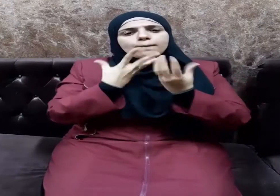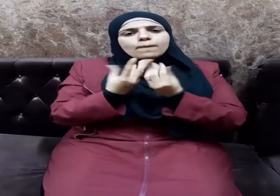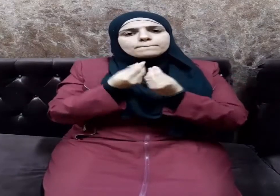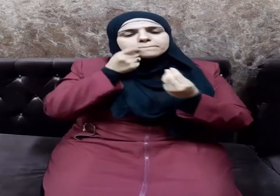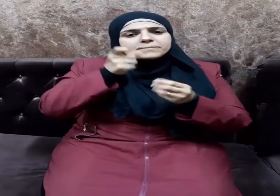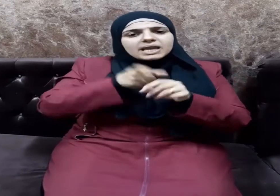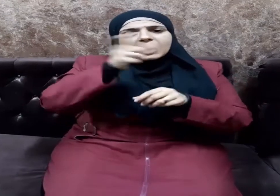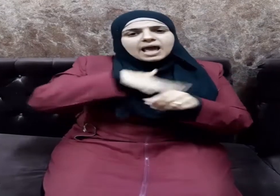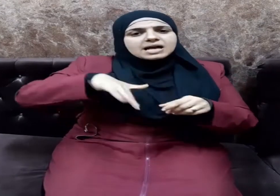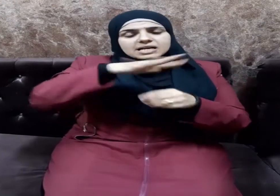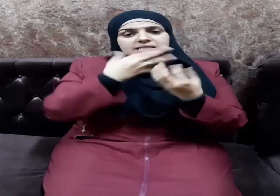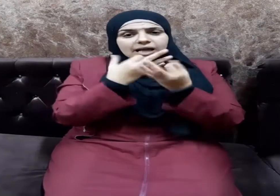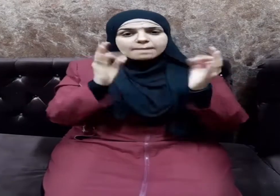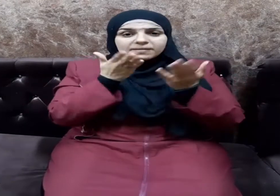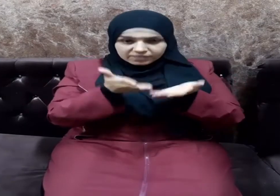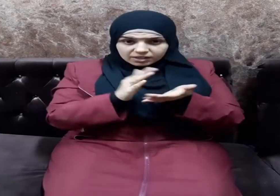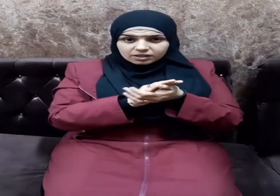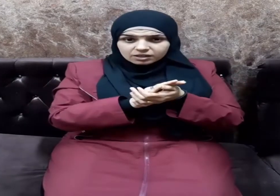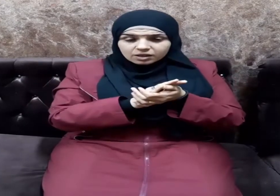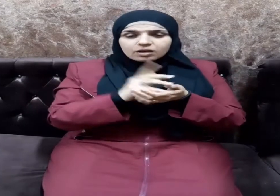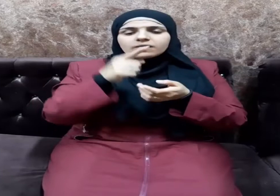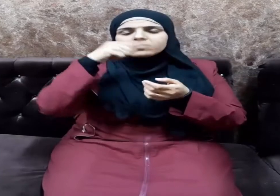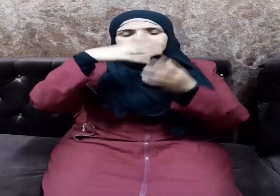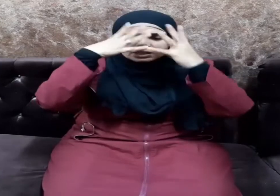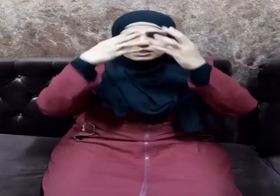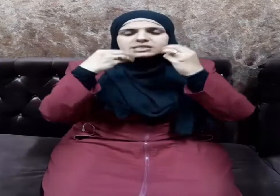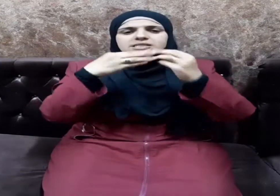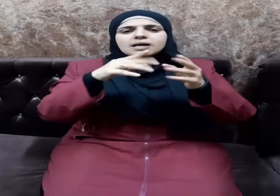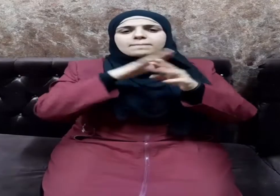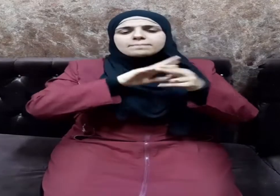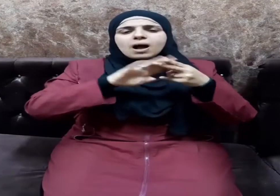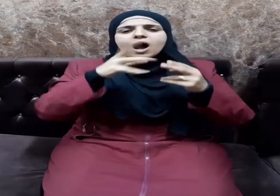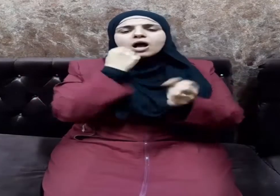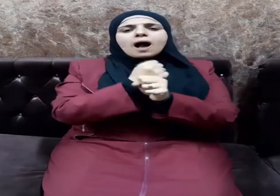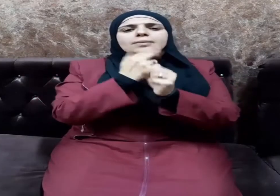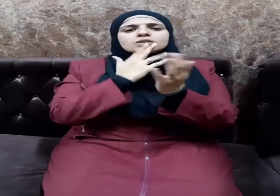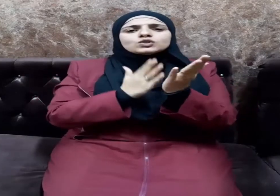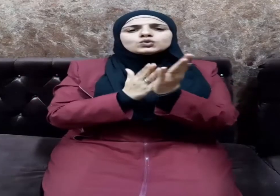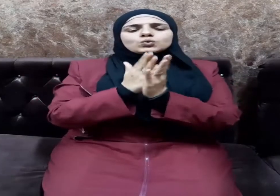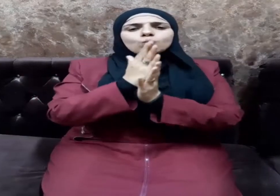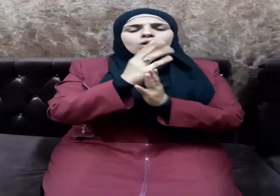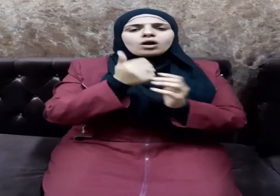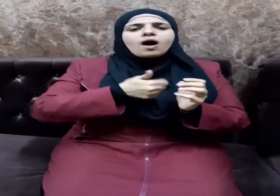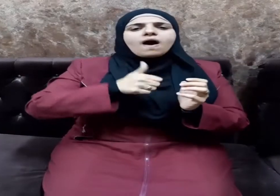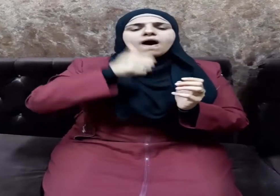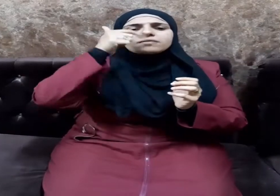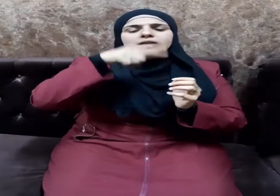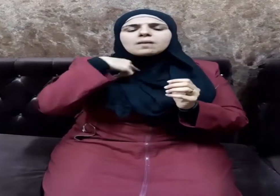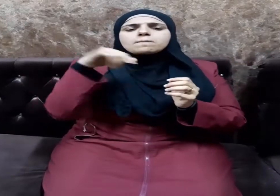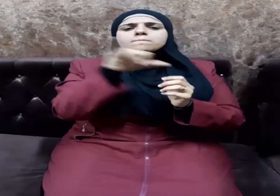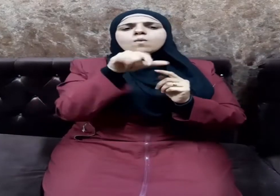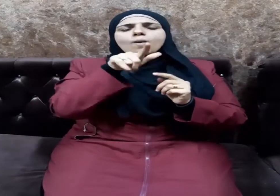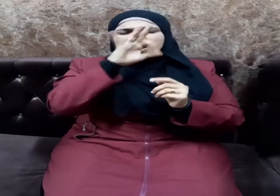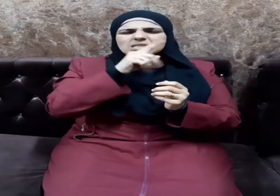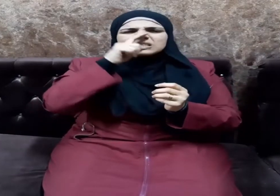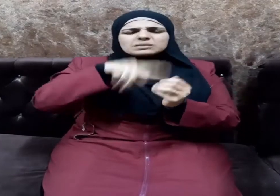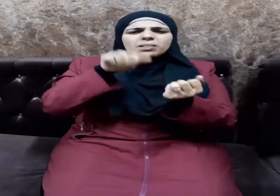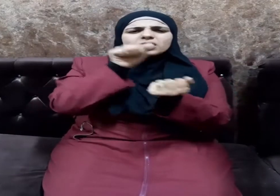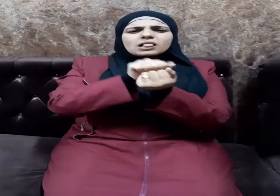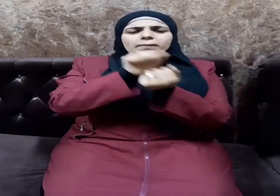وبين الناس جميعا فالسماحة شلوك نبيل ينبغي أن يطبقه المسلم